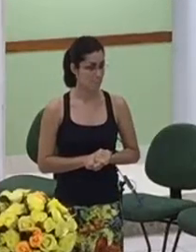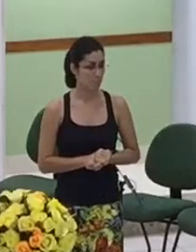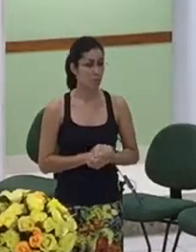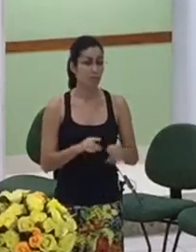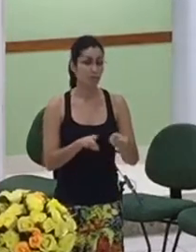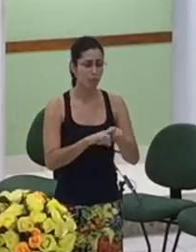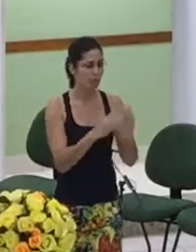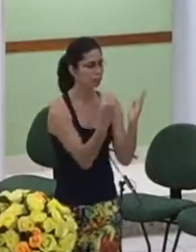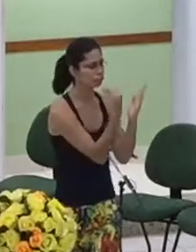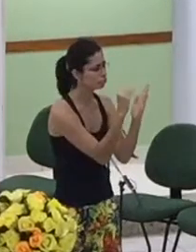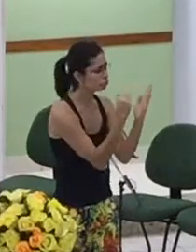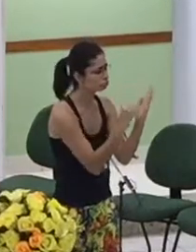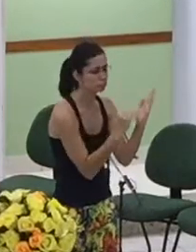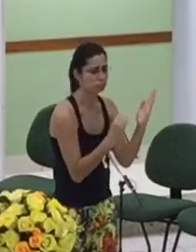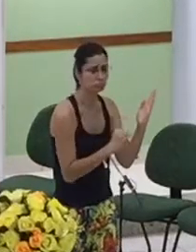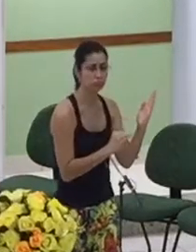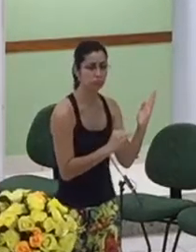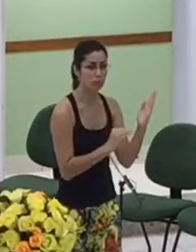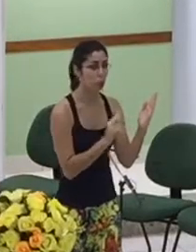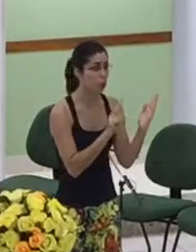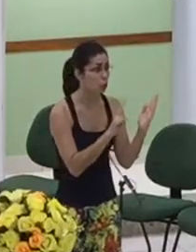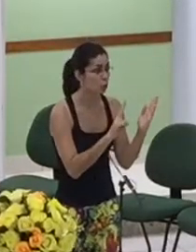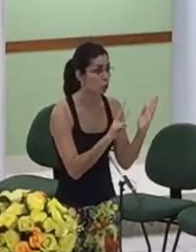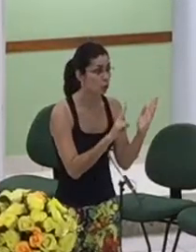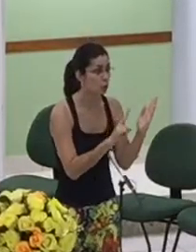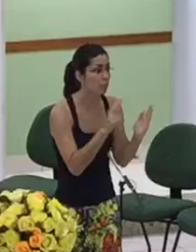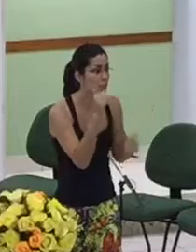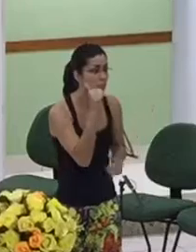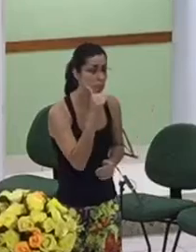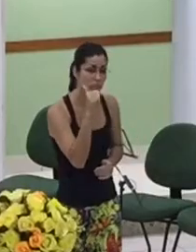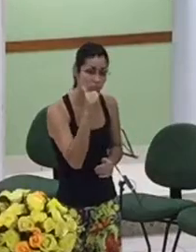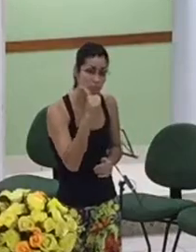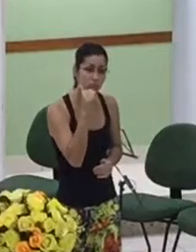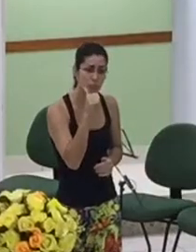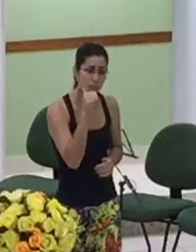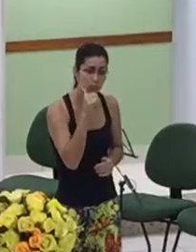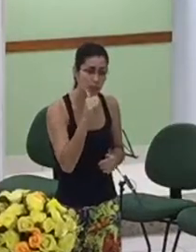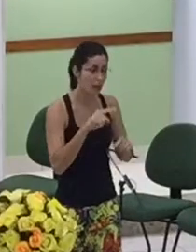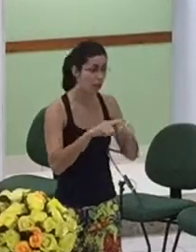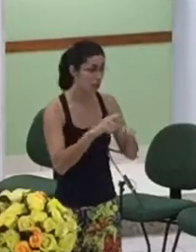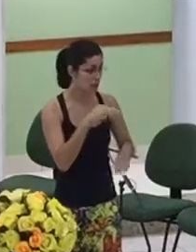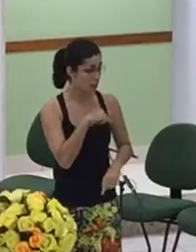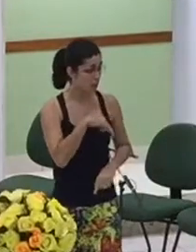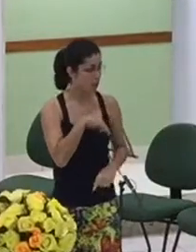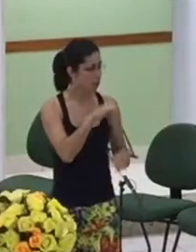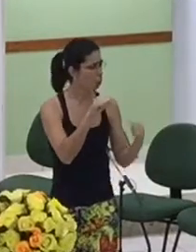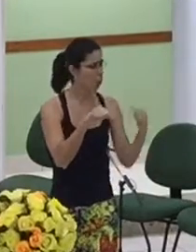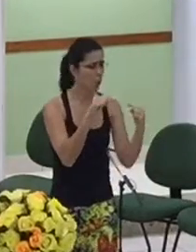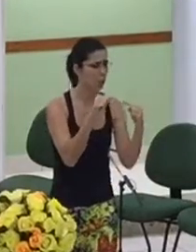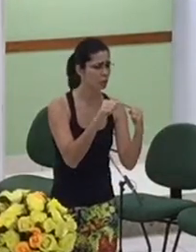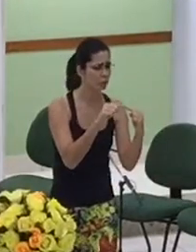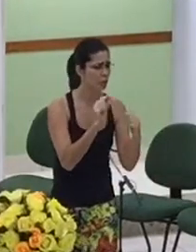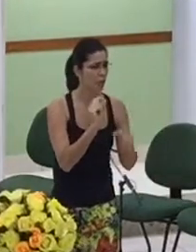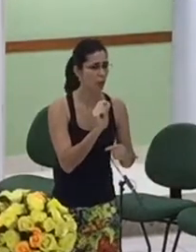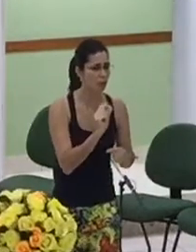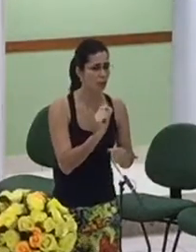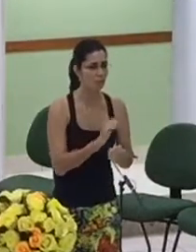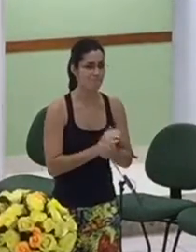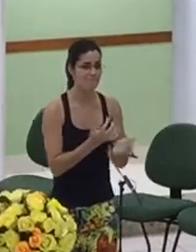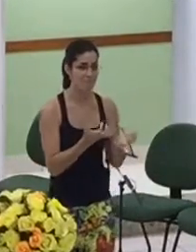nessa linhagem e entendo que o propósito de Mateus era primeiramente assustar os seus leitores